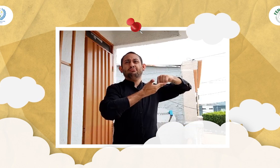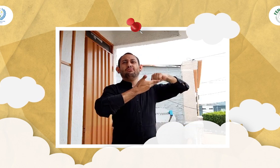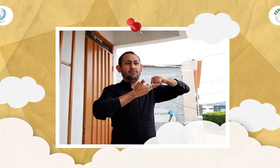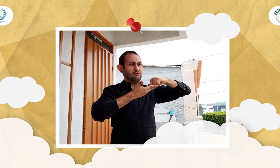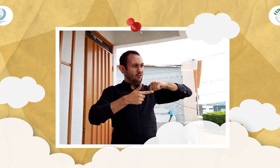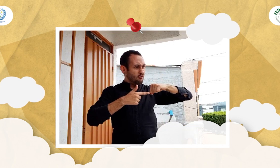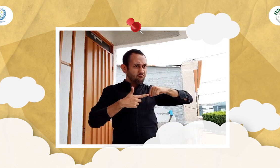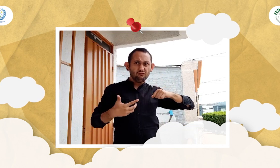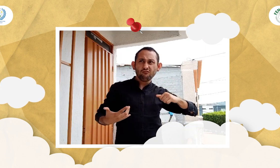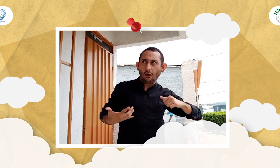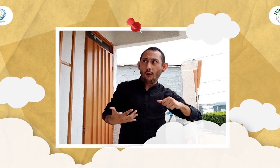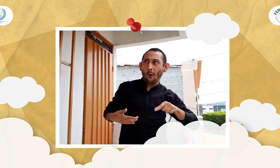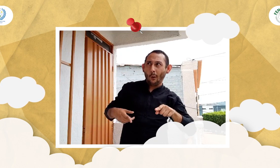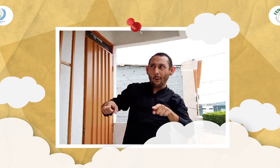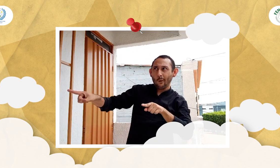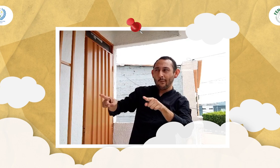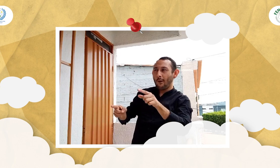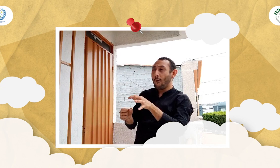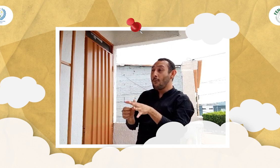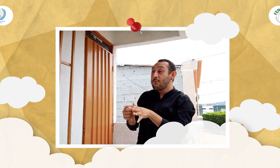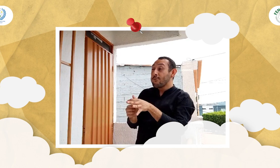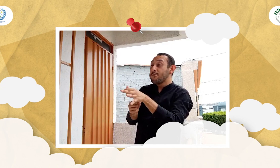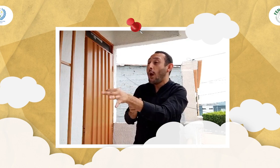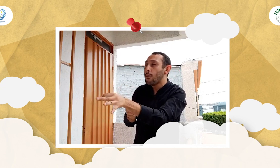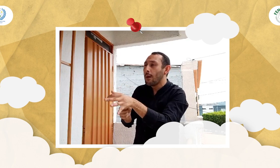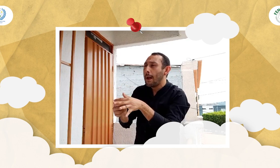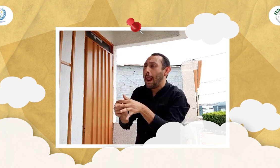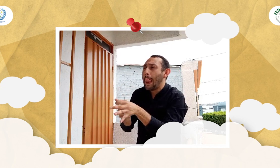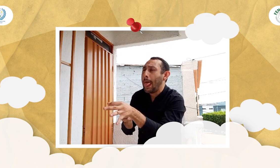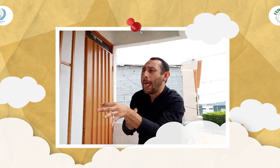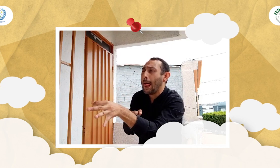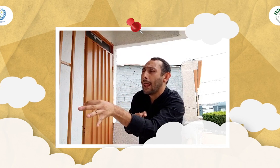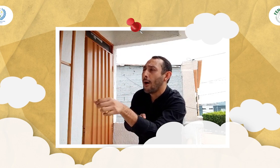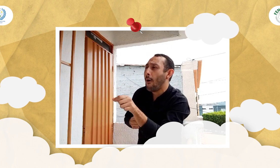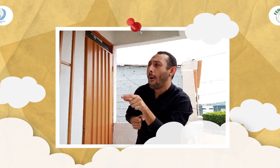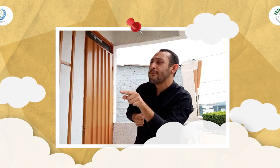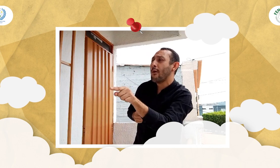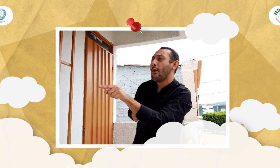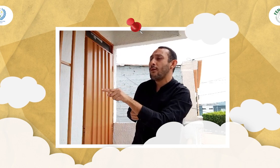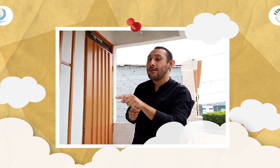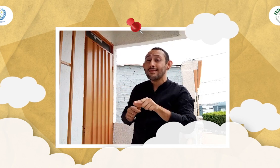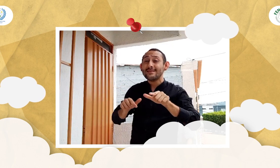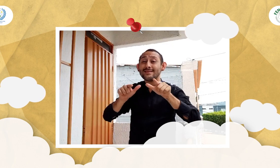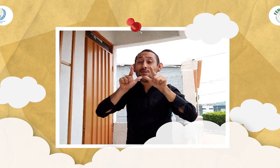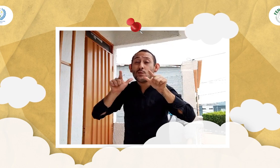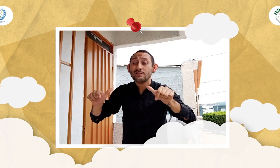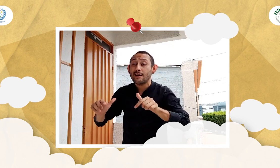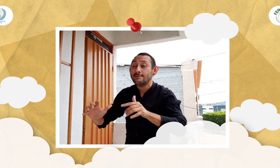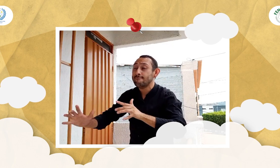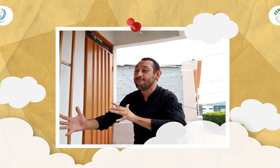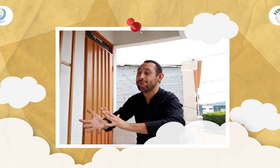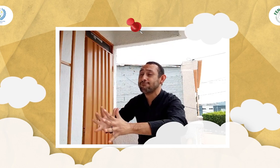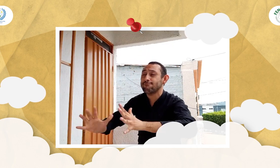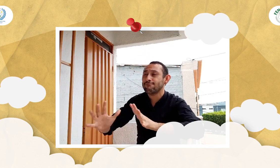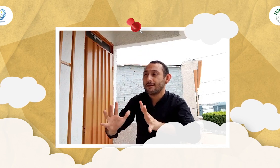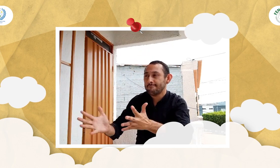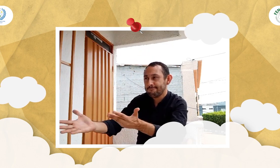y haciendo un trabajo de recolección de vocabulario que reconozca no solo a las ciudades capital